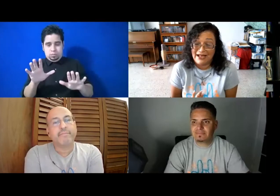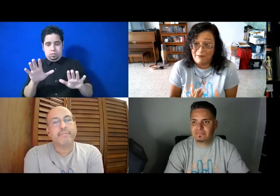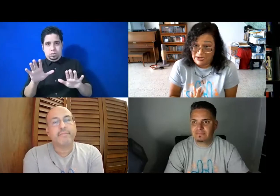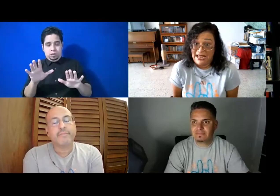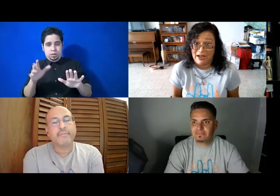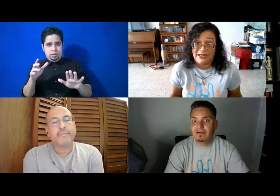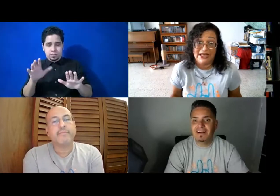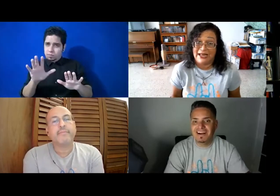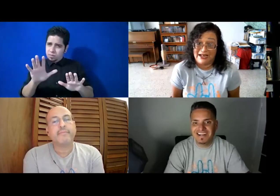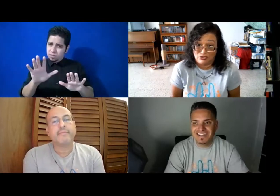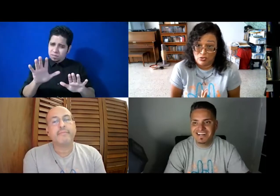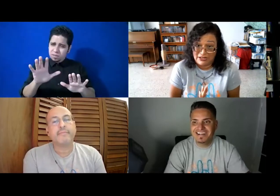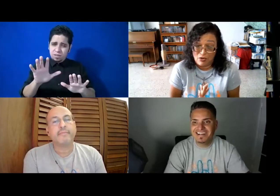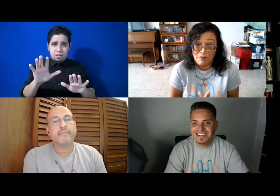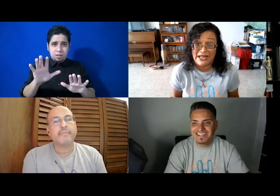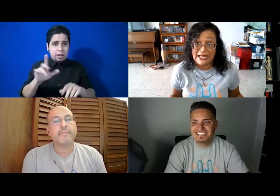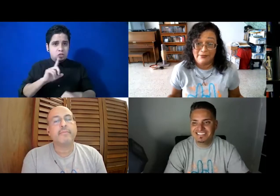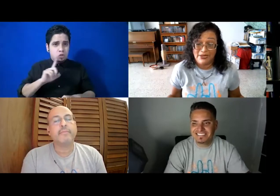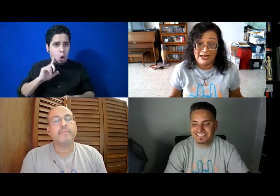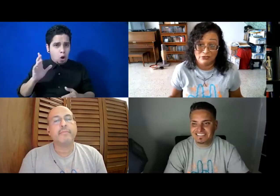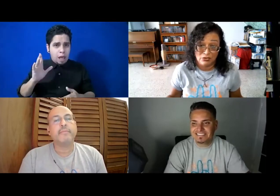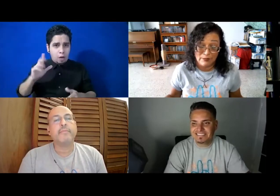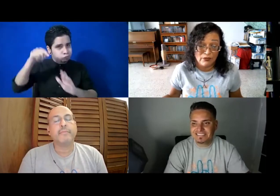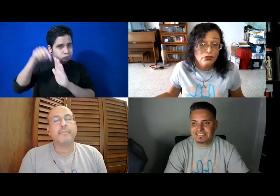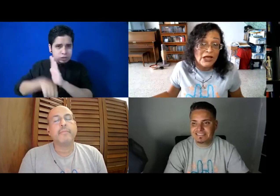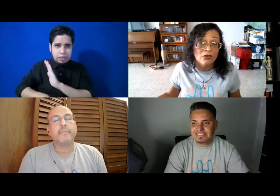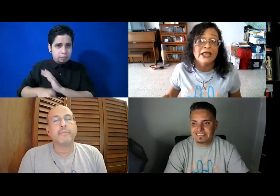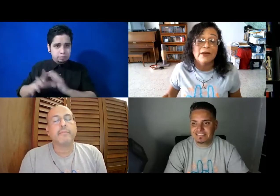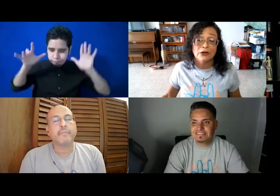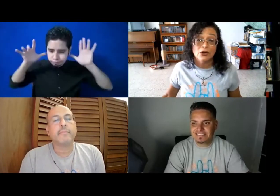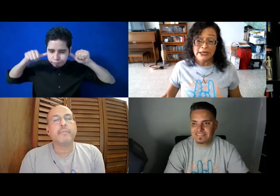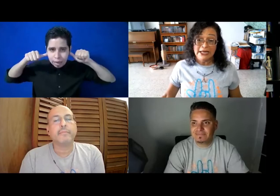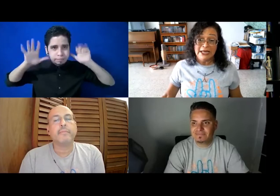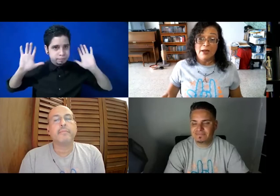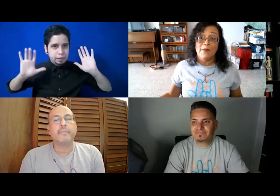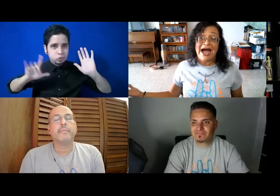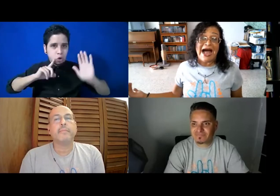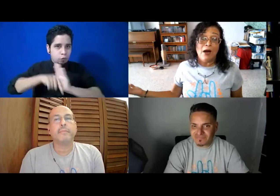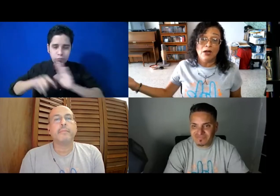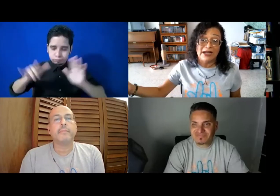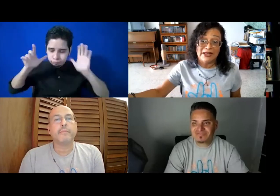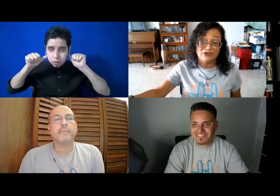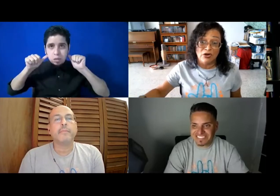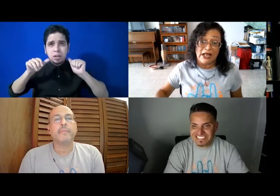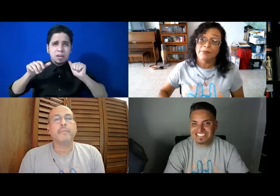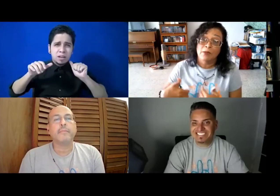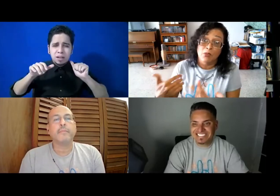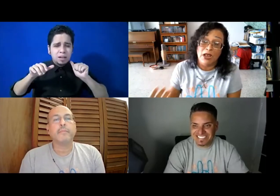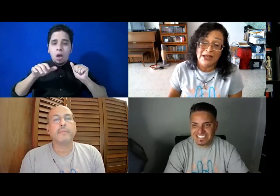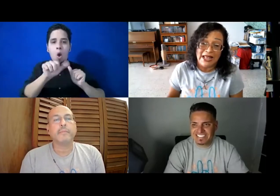claramente que ella es sorda completa, ella es sorda profunda, a lo que le llaman, ¿no? Va a otra persona, vuelve y